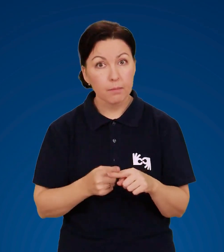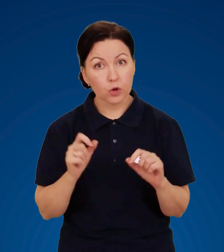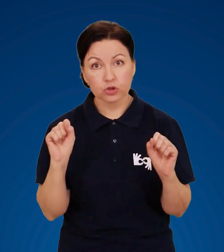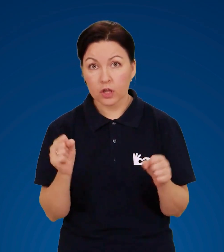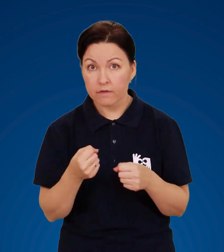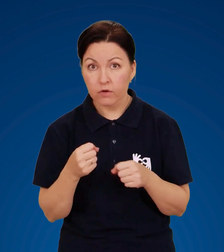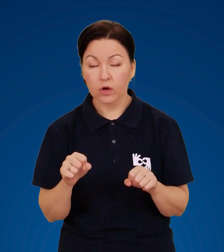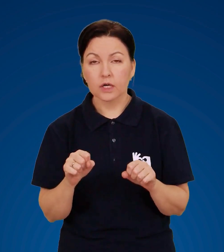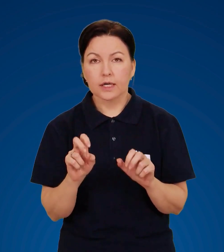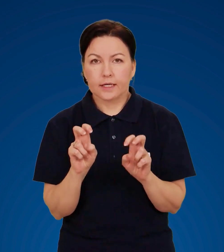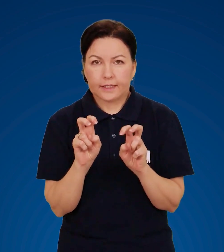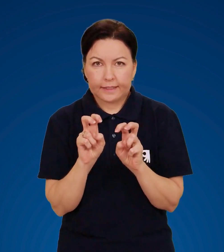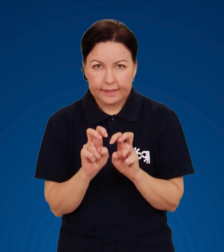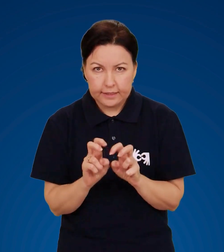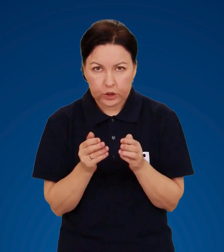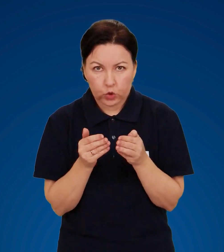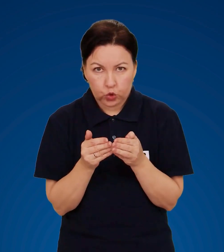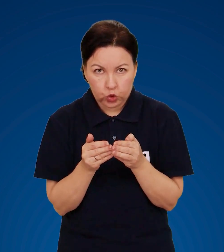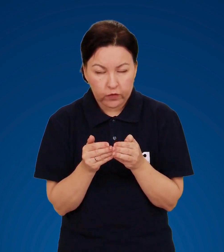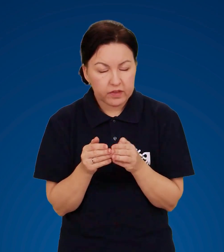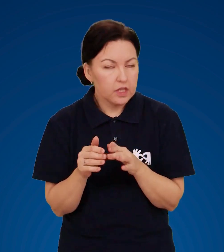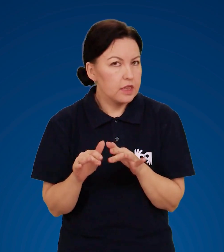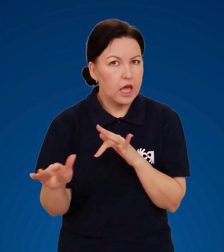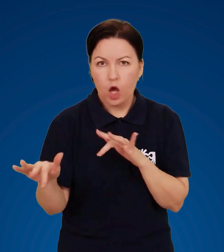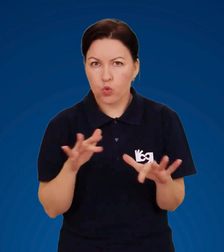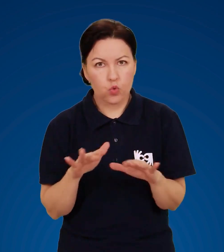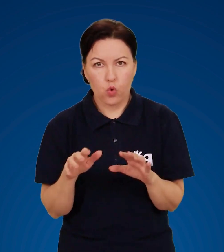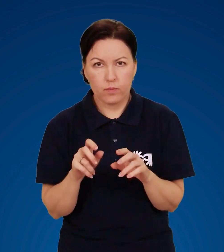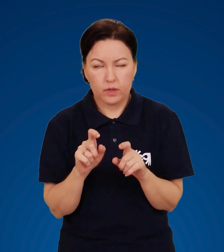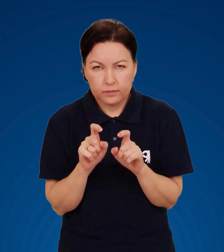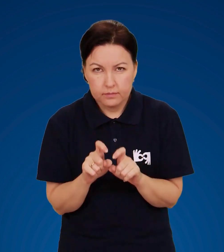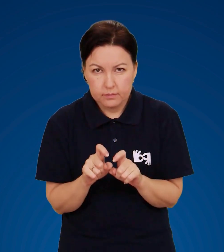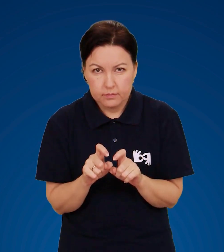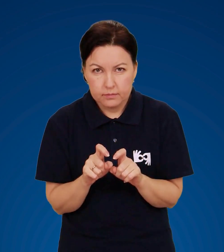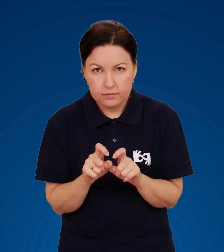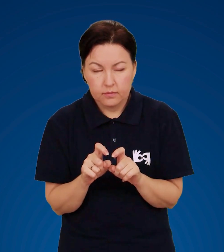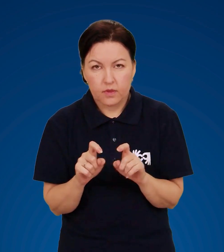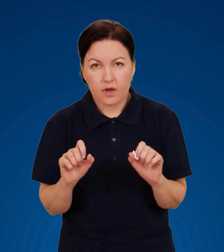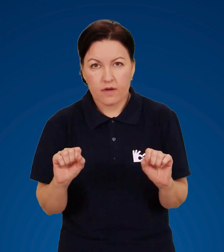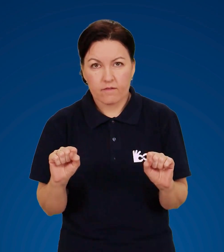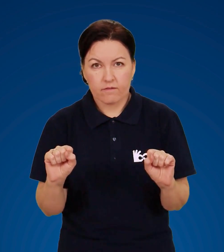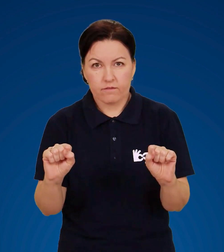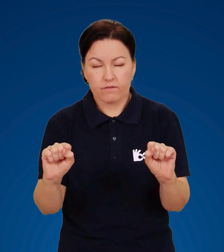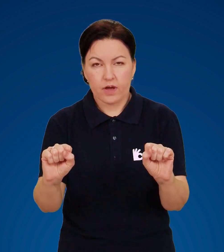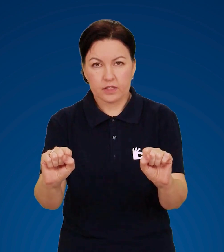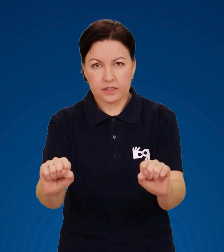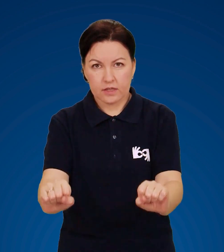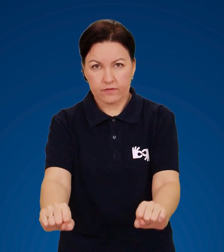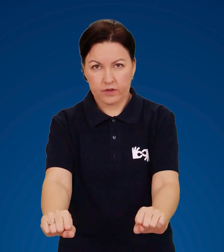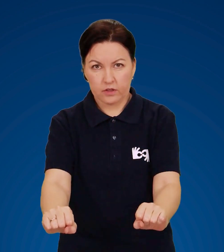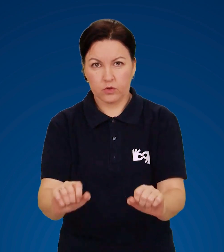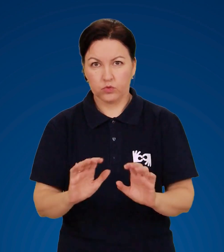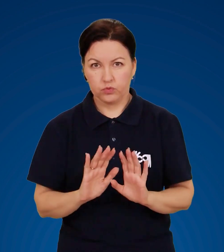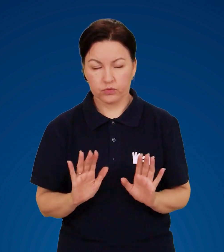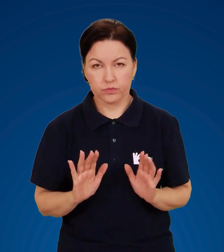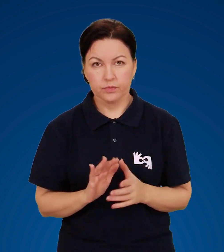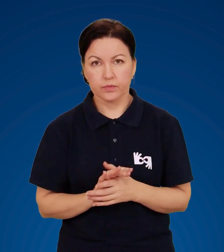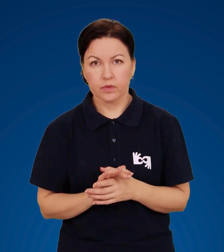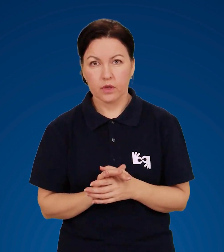якщо це неможливо, намагайтеся сидіти у човні нерухомо, витягнувши весла. В